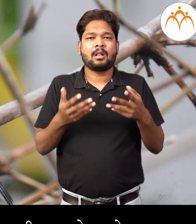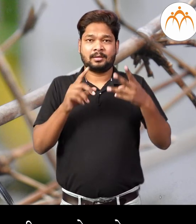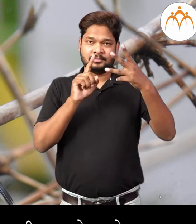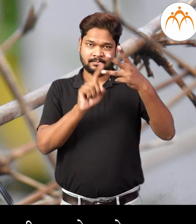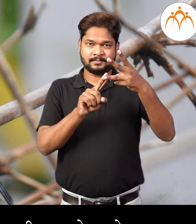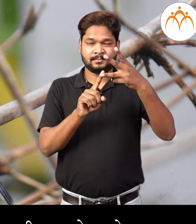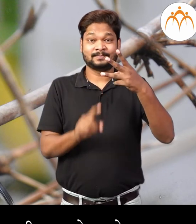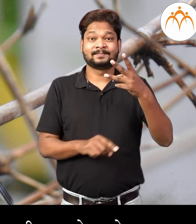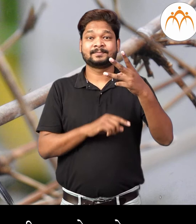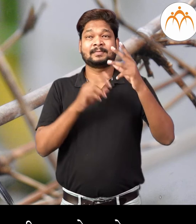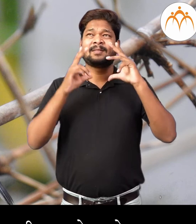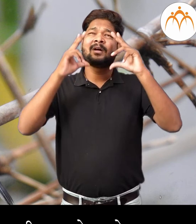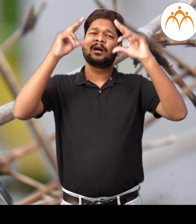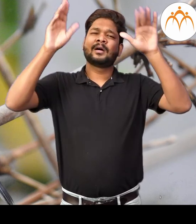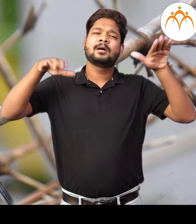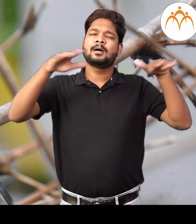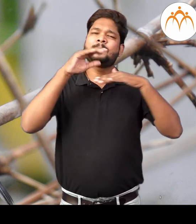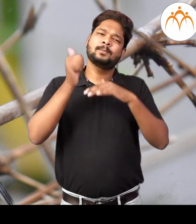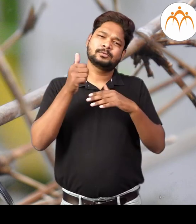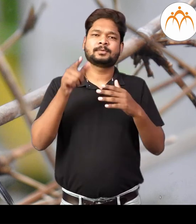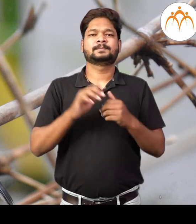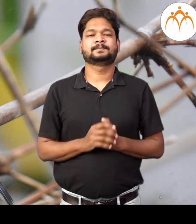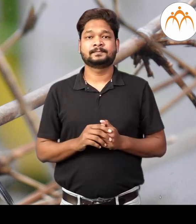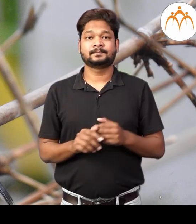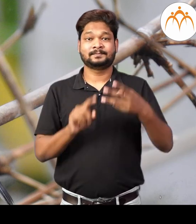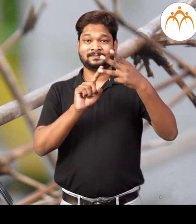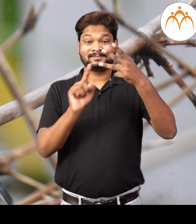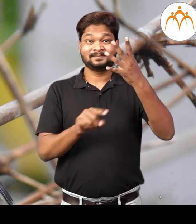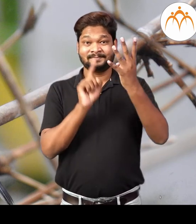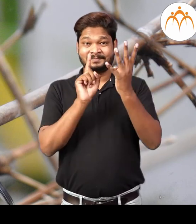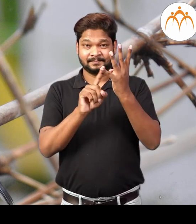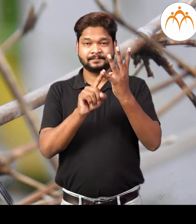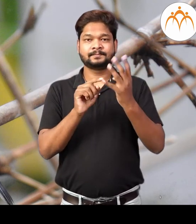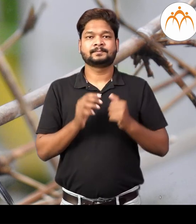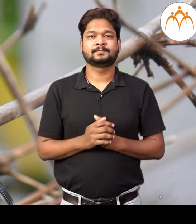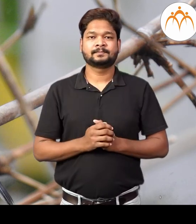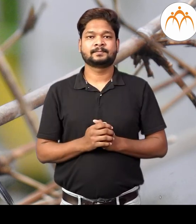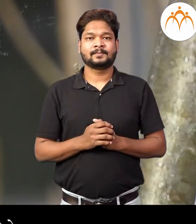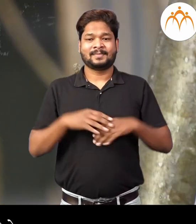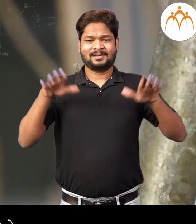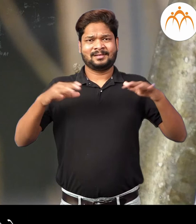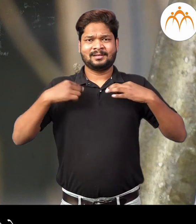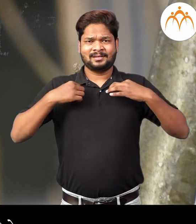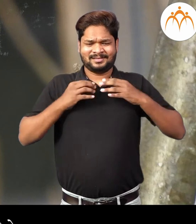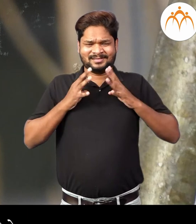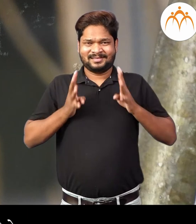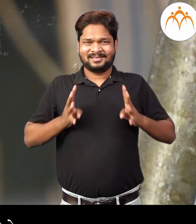पक्षी वजनाने हलके अस्तात कमी वजना मुले ते सहज पणे आकाशा तुड़ू शकतात 4.